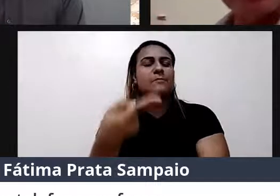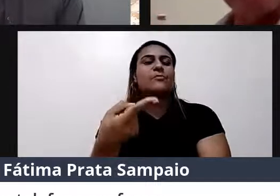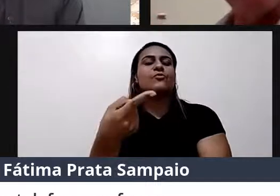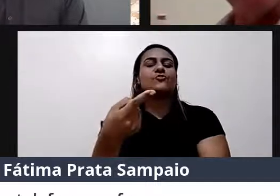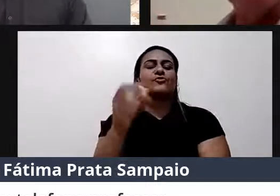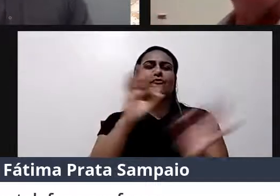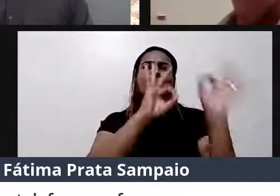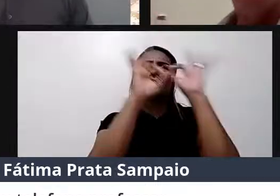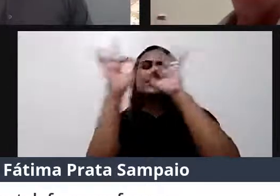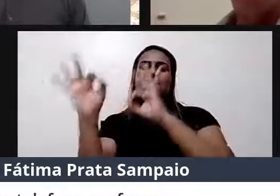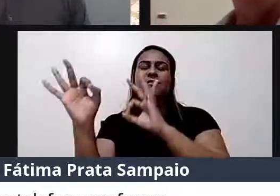telefone é